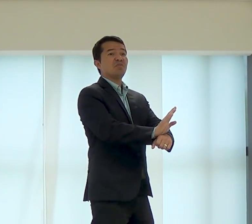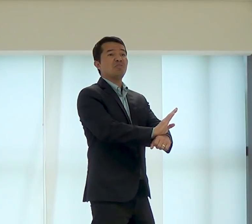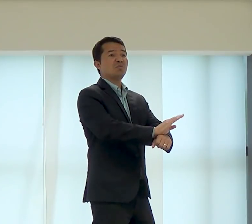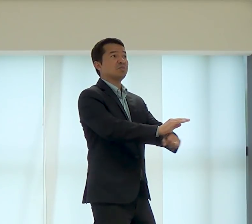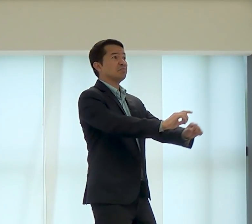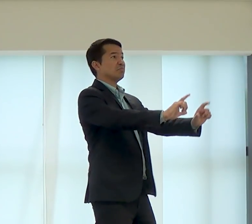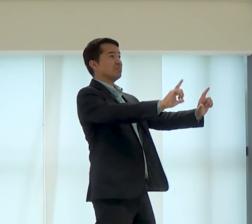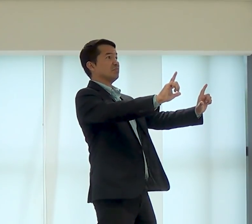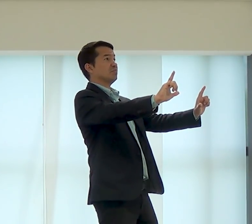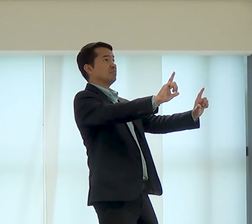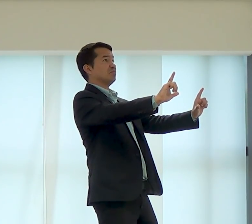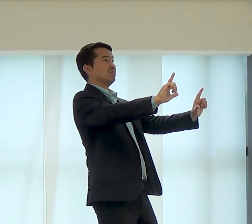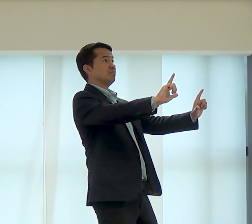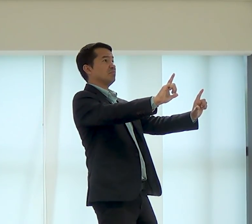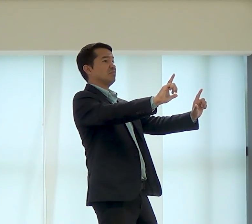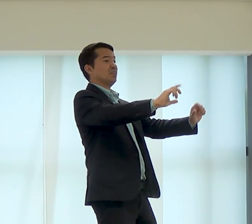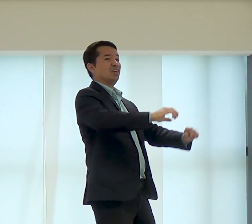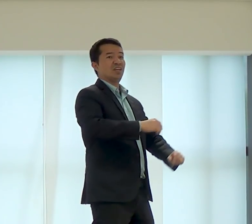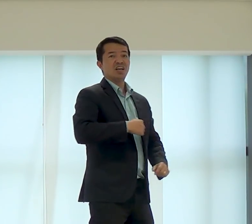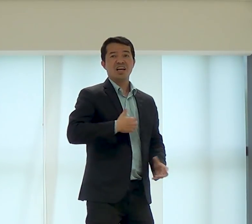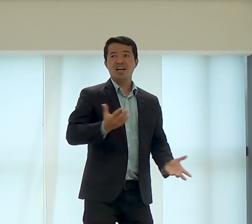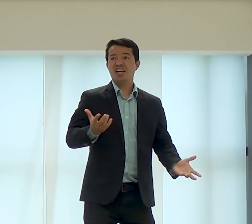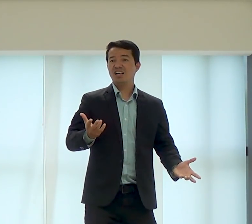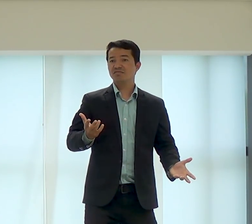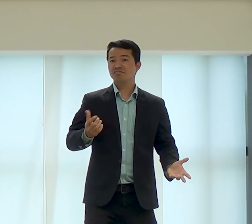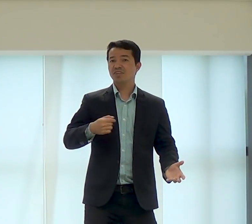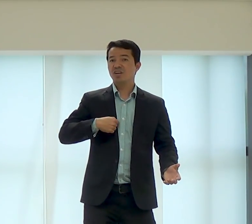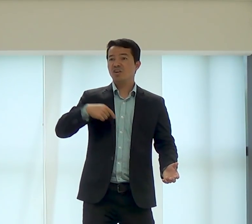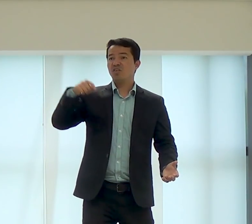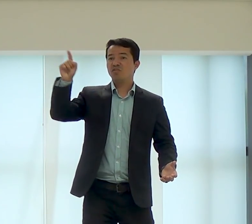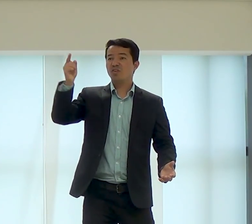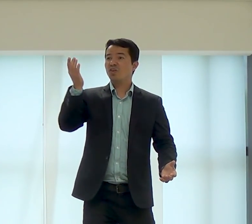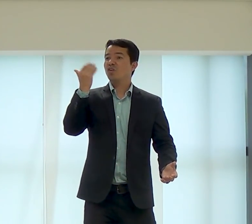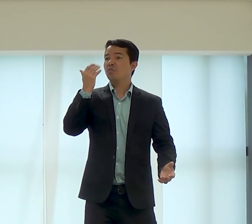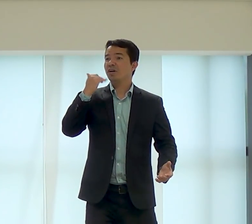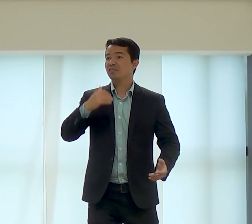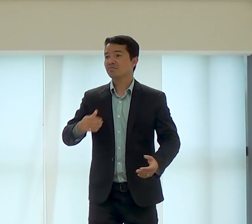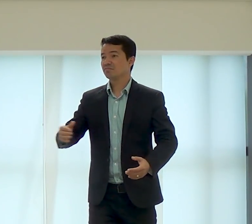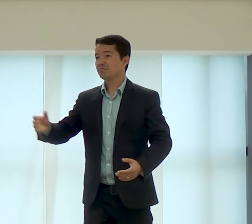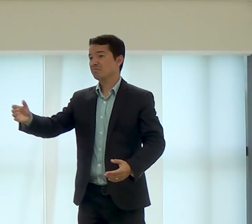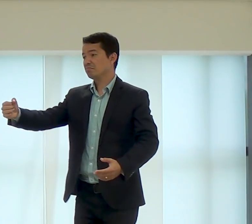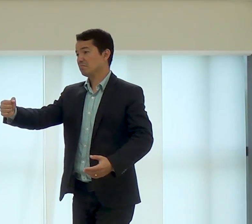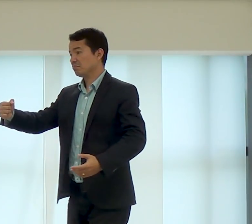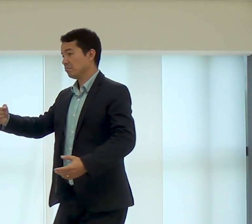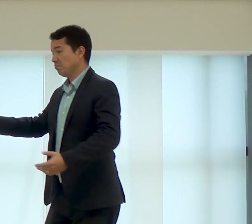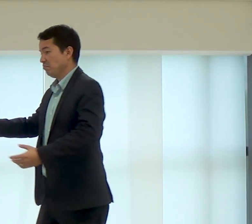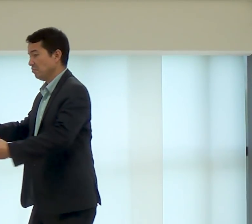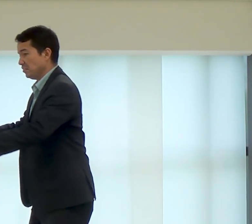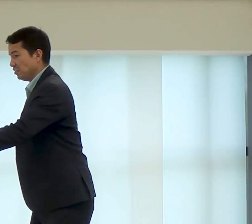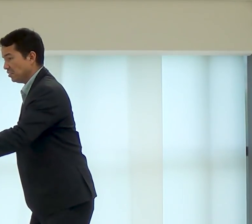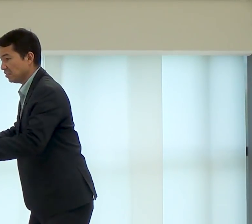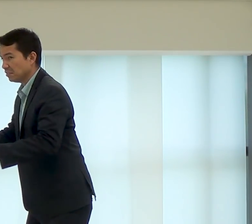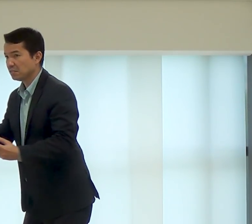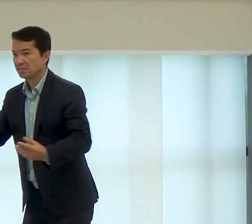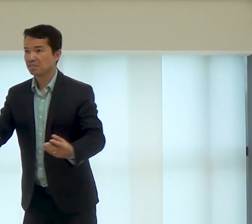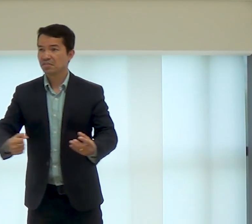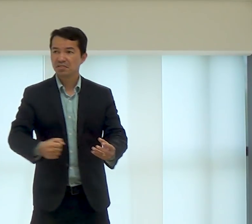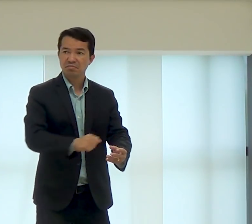fazer, vai ver um filme, e agora, vou comer, abra a geladeira